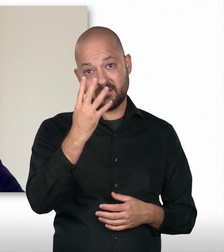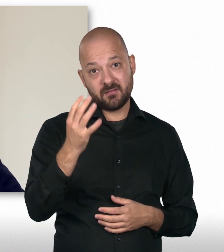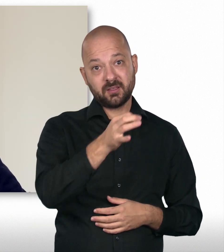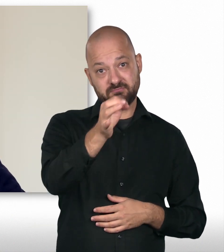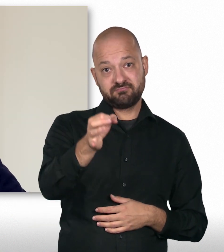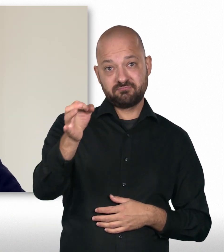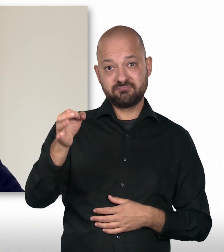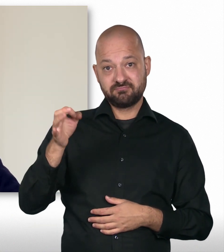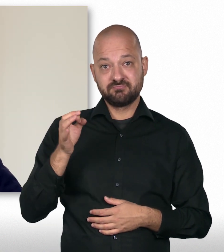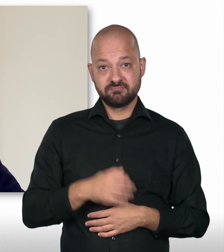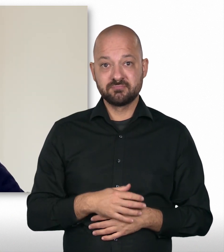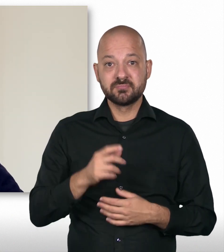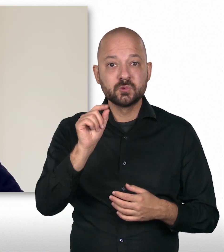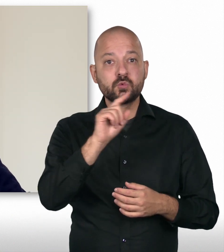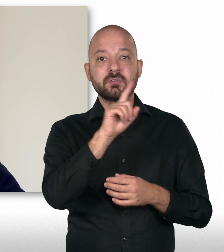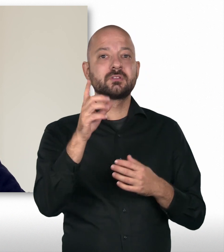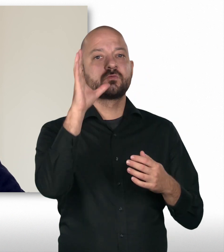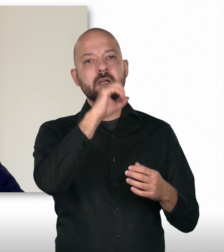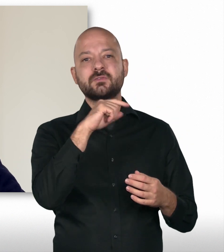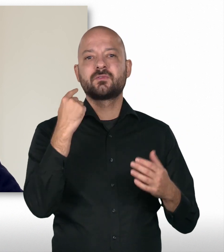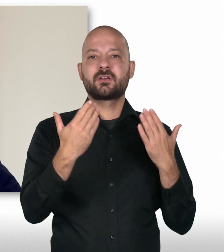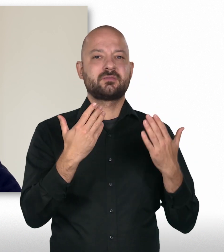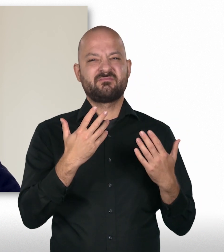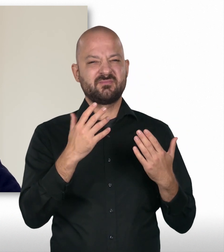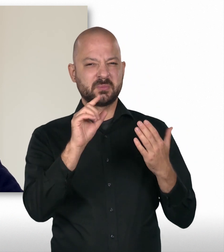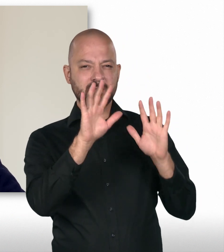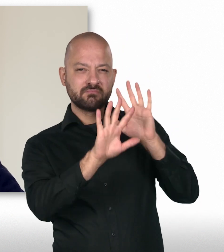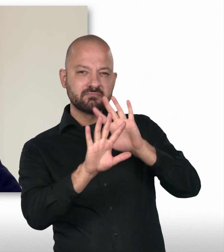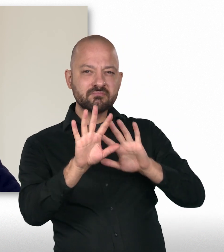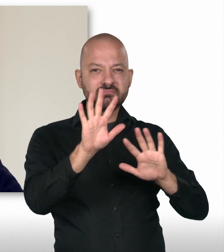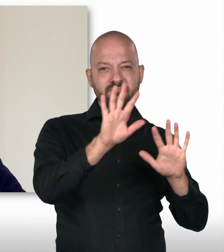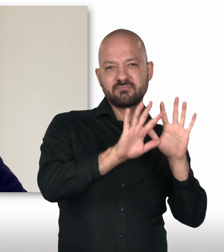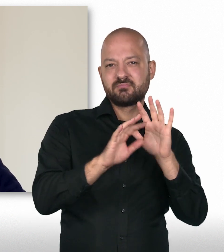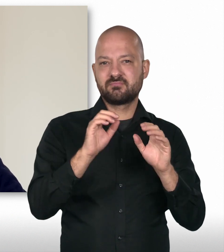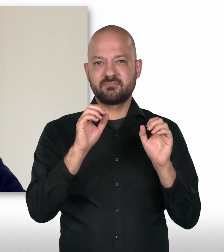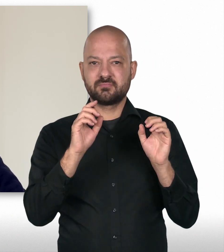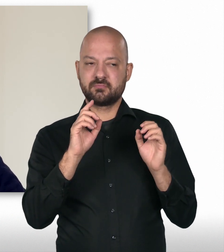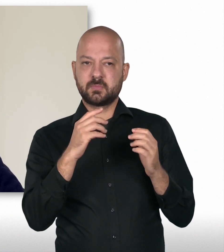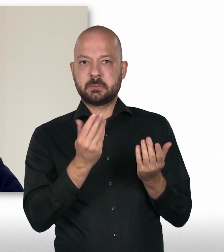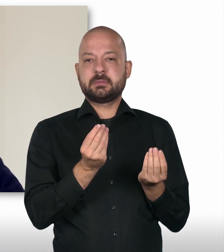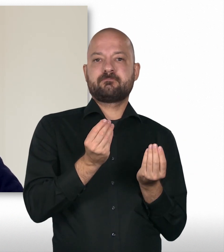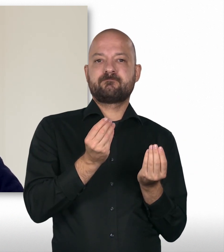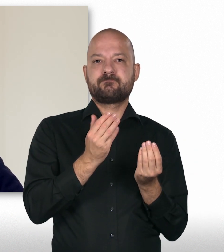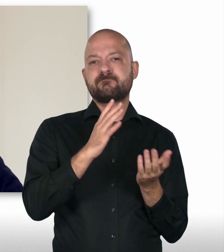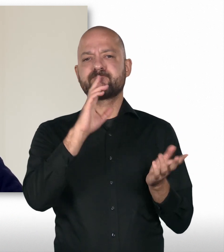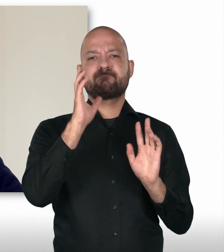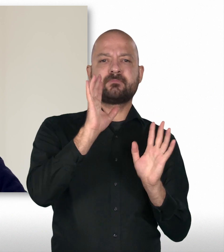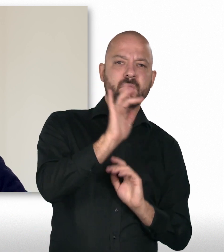Also es ist wieder mal nicht so ein schwarz-weiß, sondern es gibt auch Graustufen dazwischen. Und man kann sich zu jedem Zeitpunkt quasi dafür oder dagegen